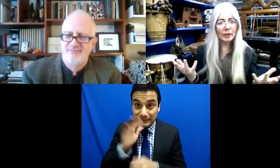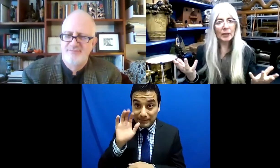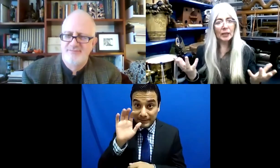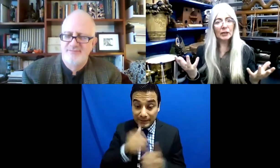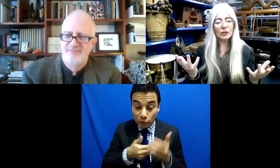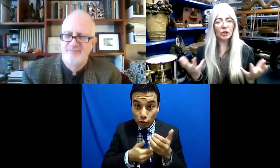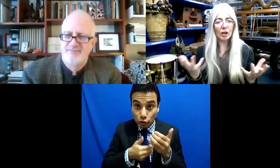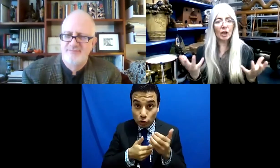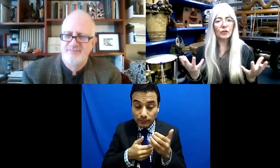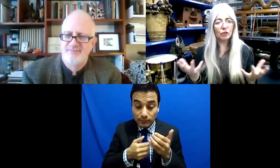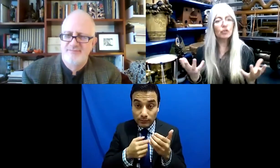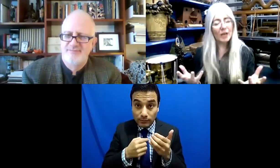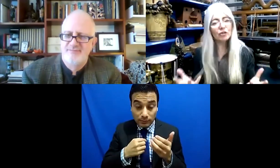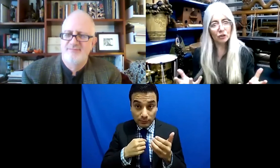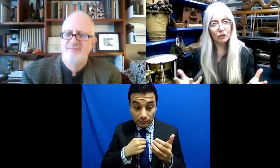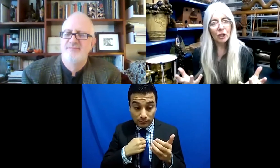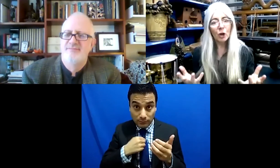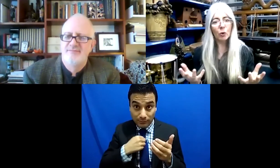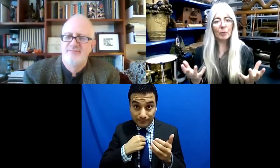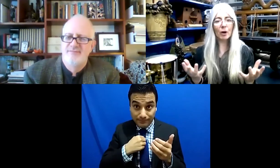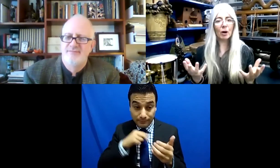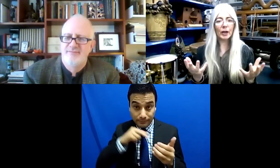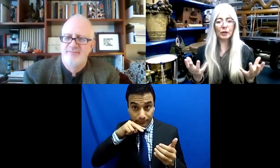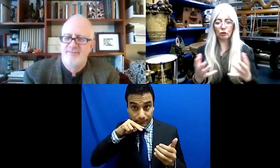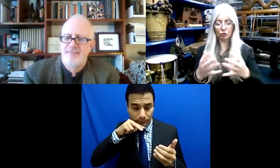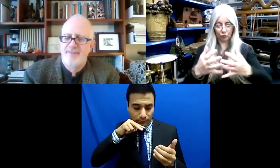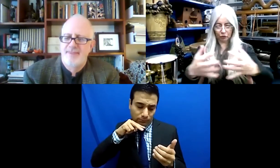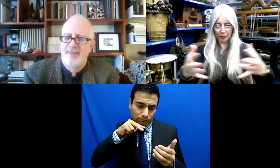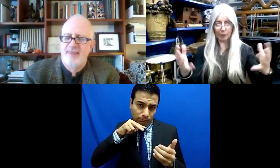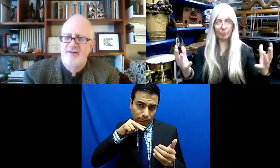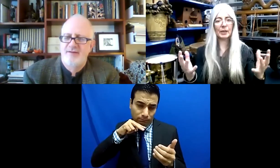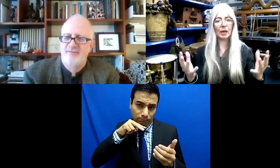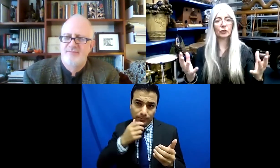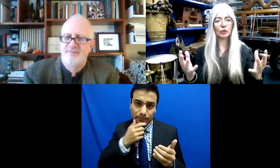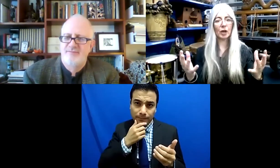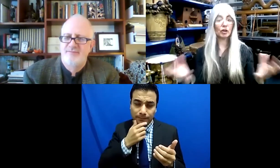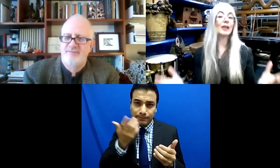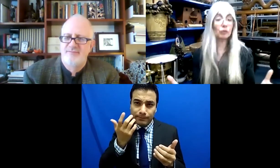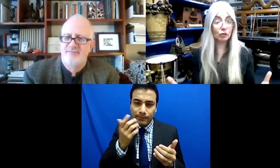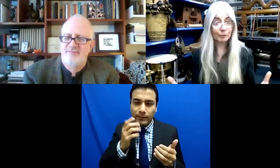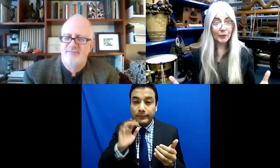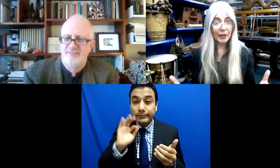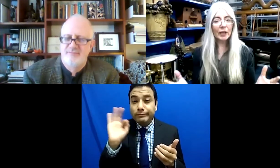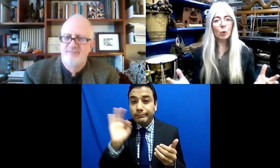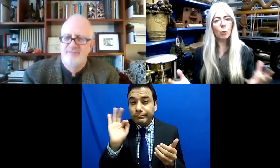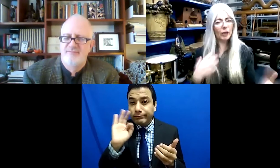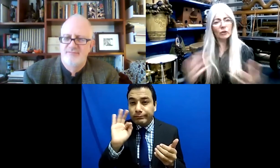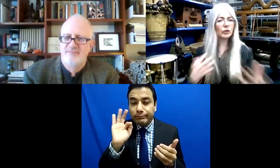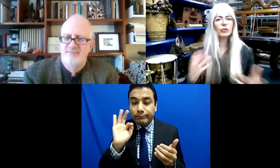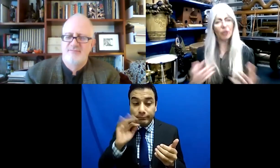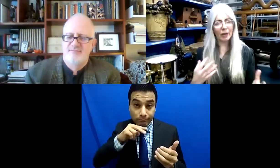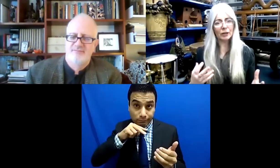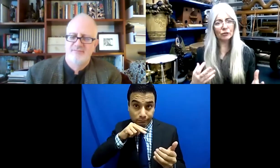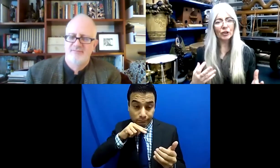de que por alguna situación te das cuenta que un